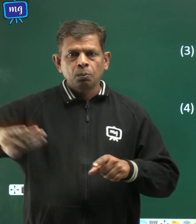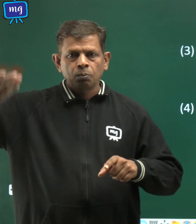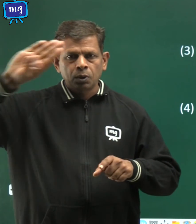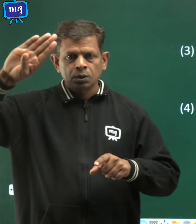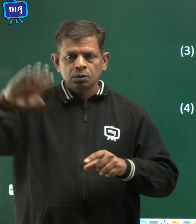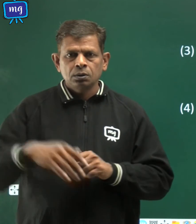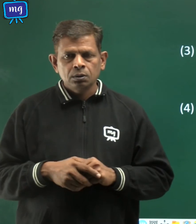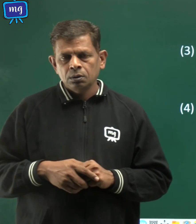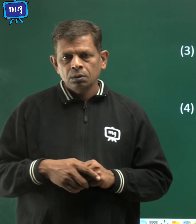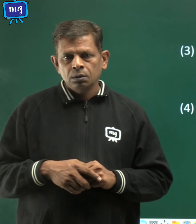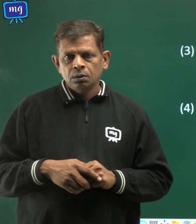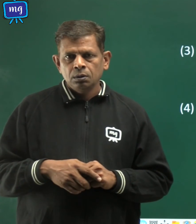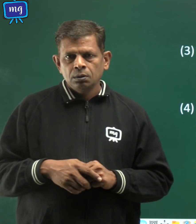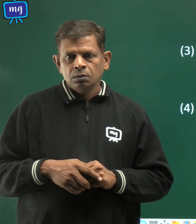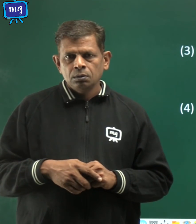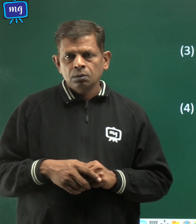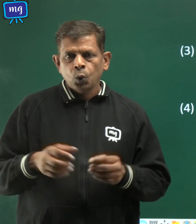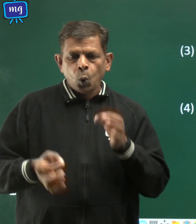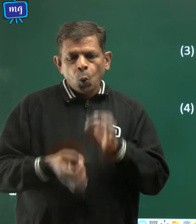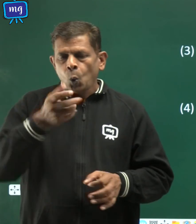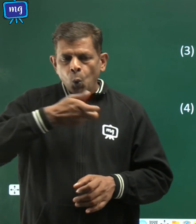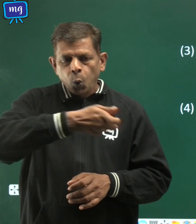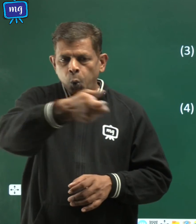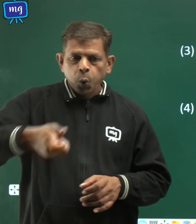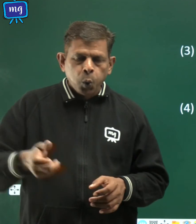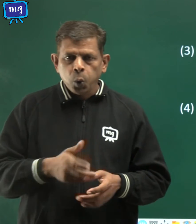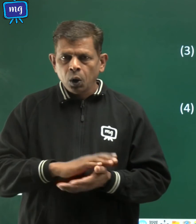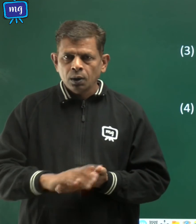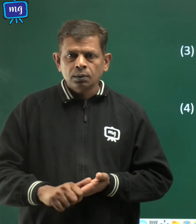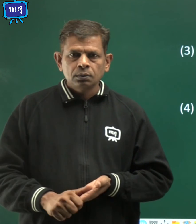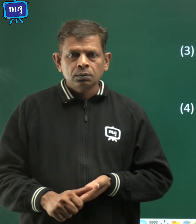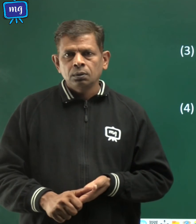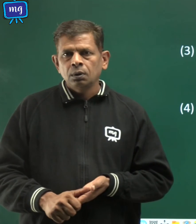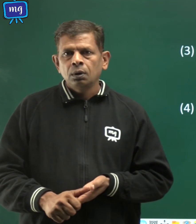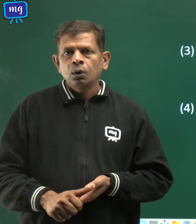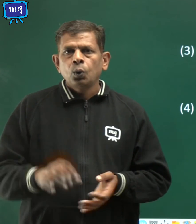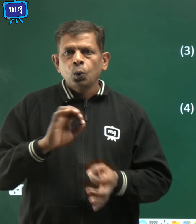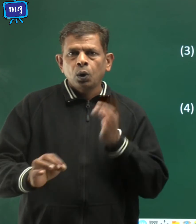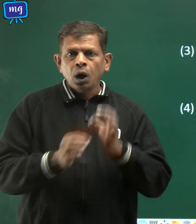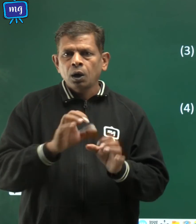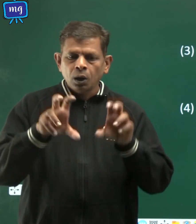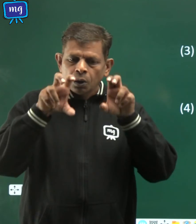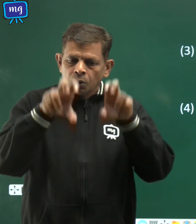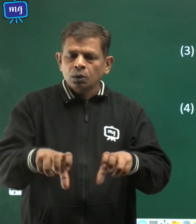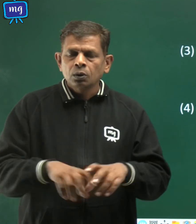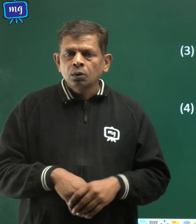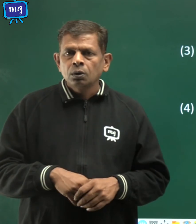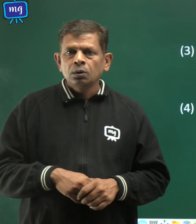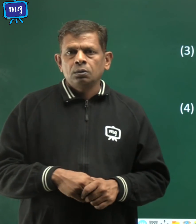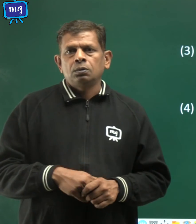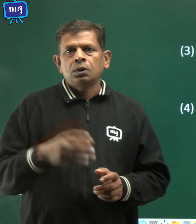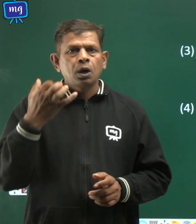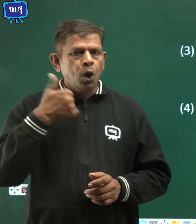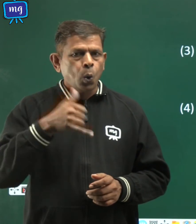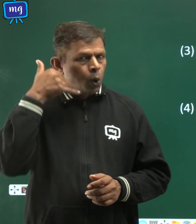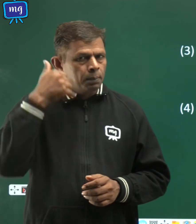अगनीशमंदर अथार्थ आग भुजाने के लिए जो कंट्रोल रूम होता है वहां का